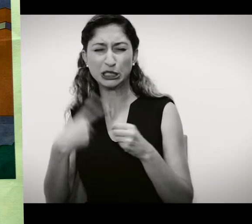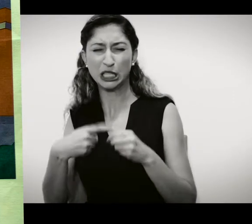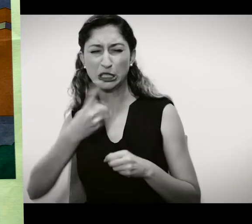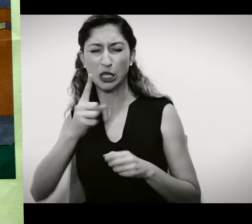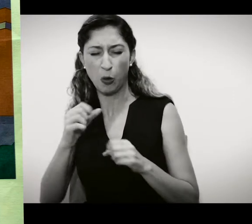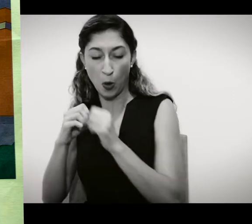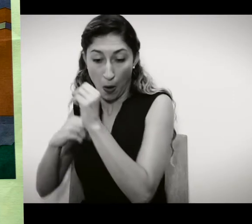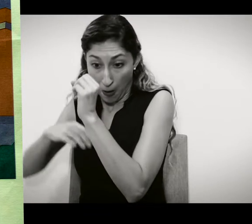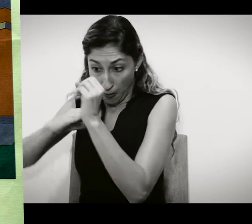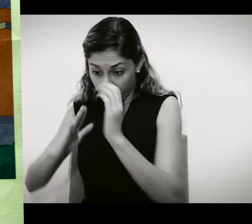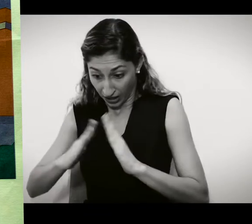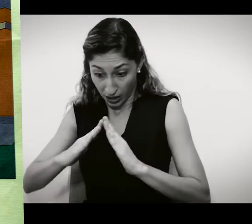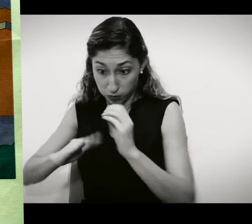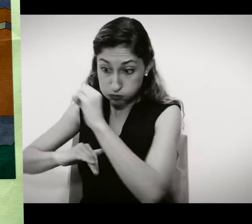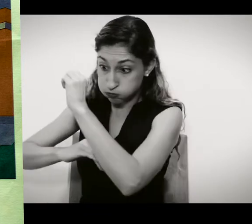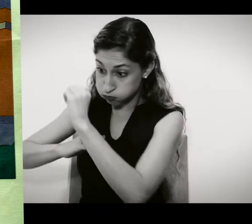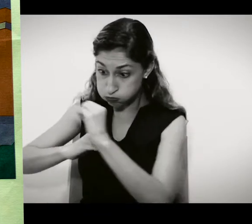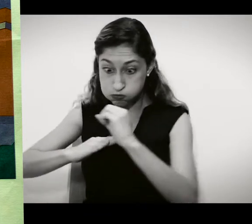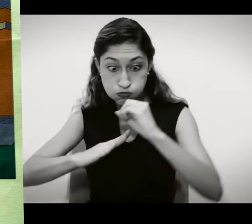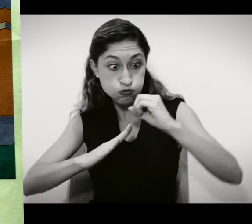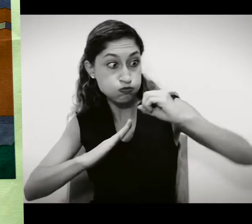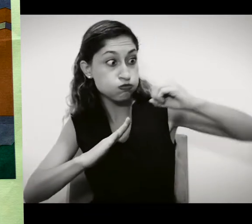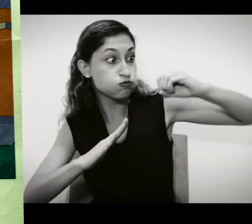conseguiu se desviar do alvo.